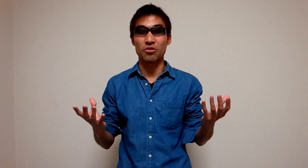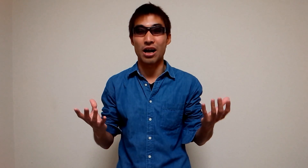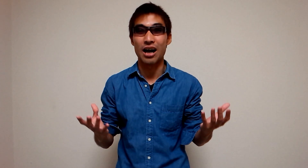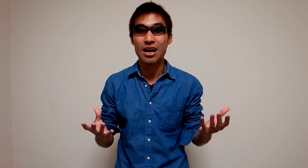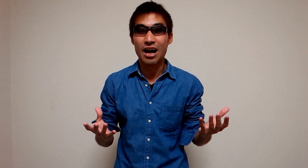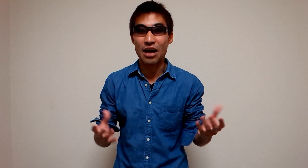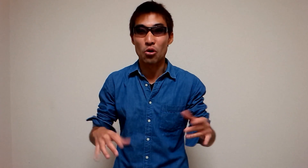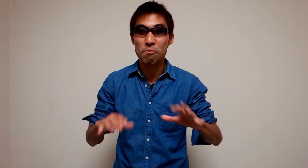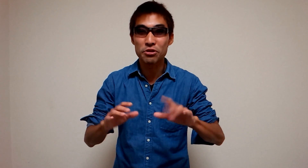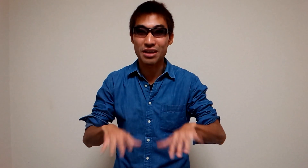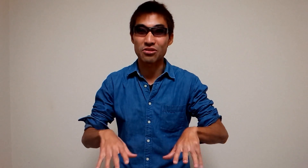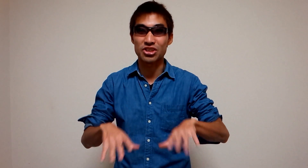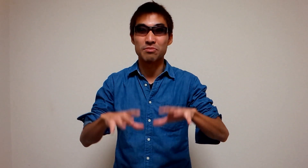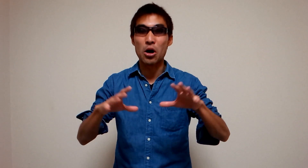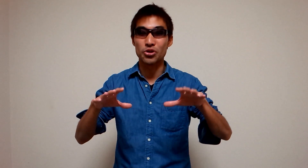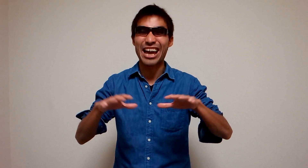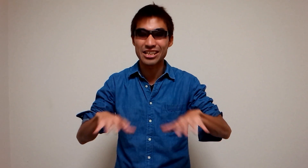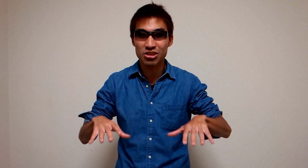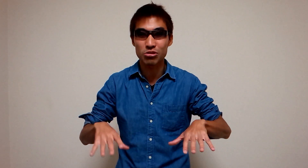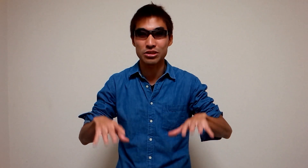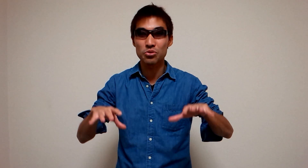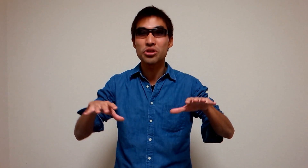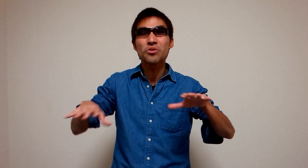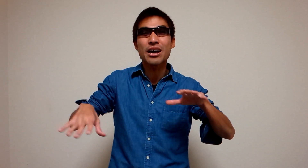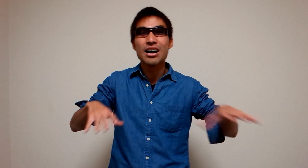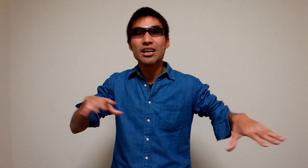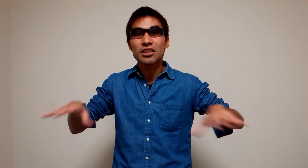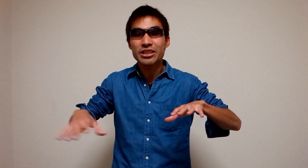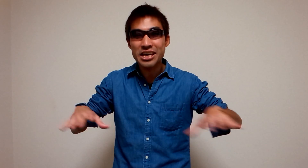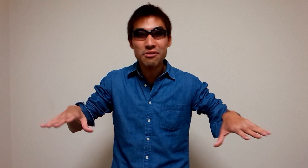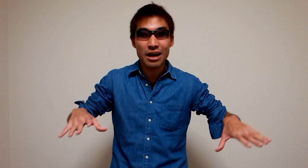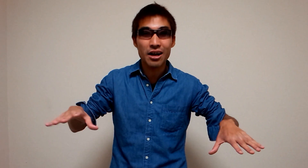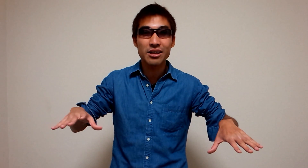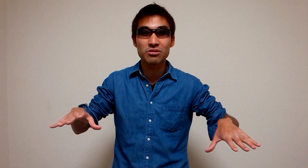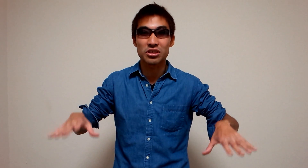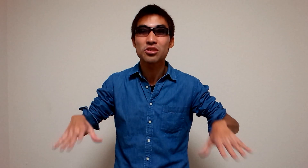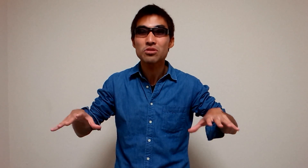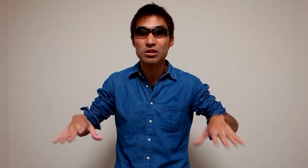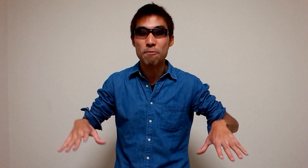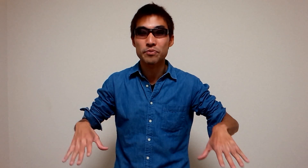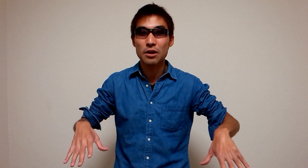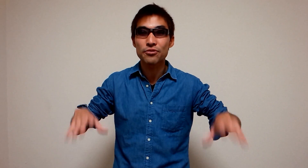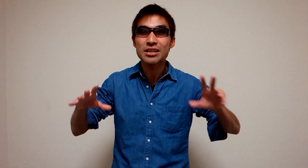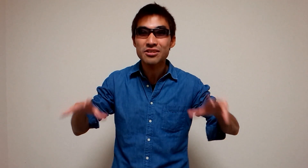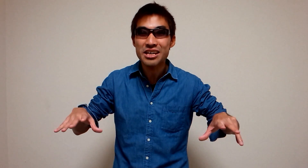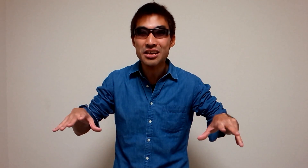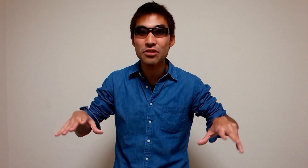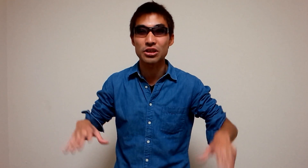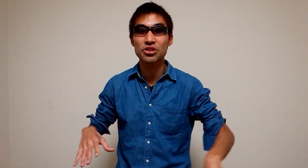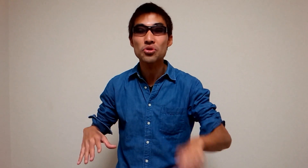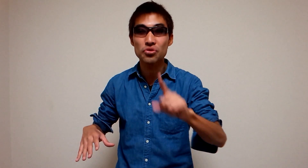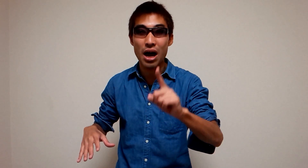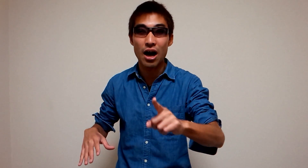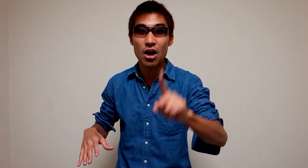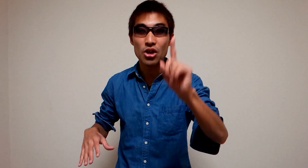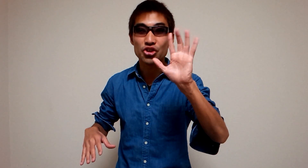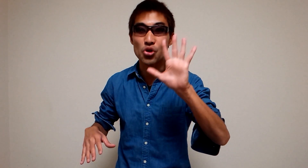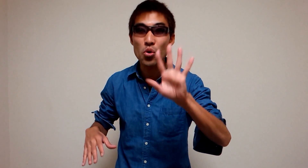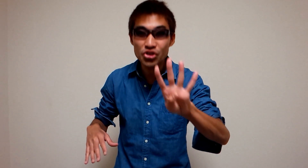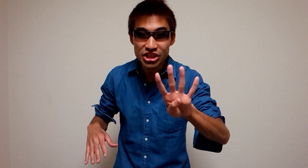とかコンピューターとかスマホのやりすぎとかそういろんな原因は考えられるの1つ2つ原因があるのは1つは食事